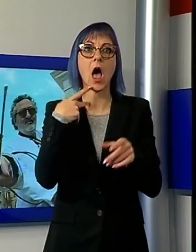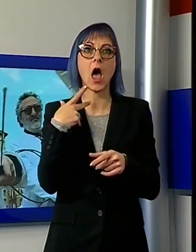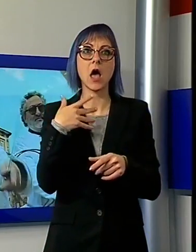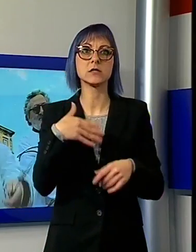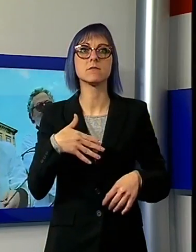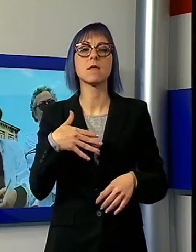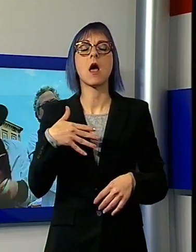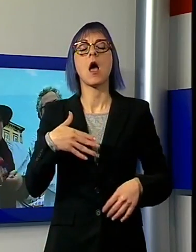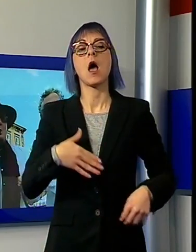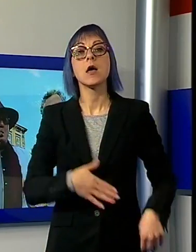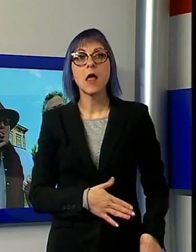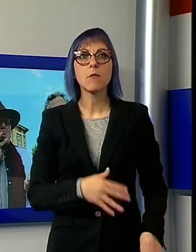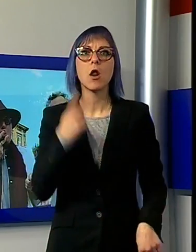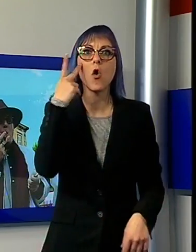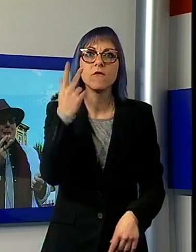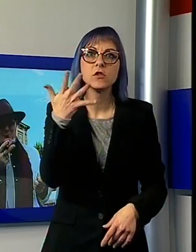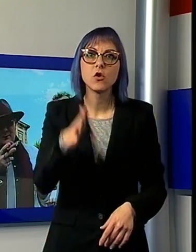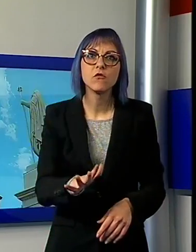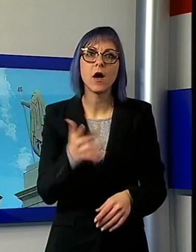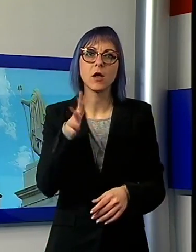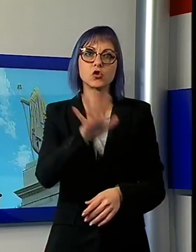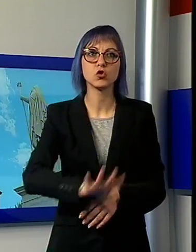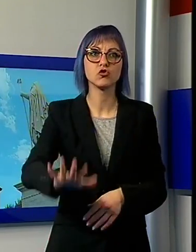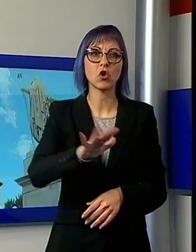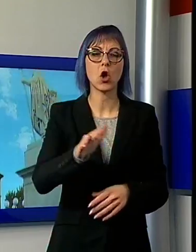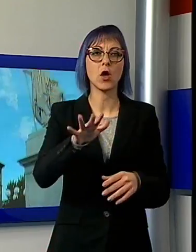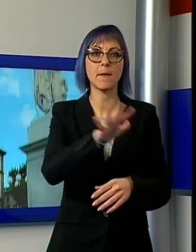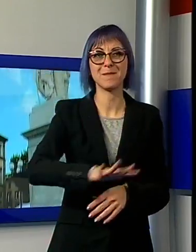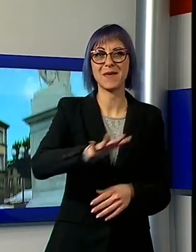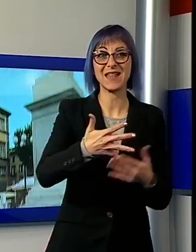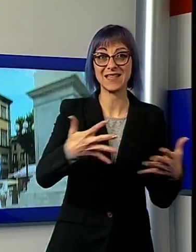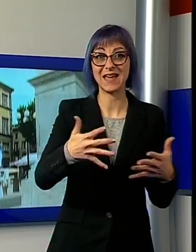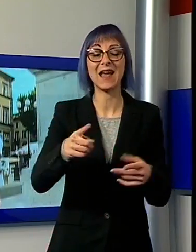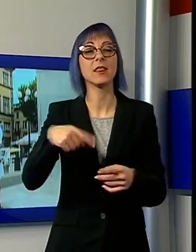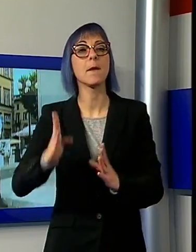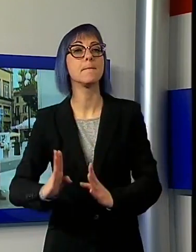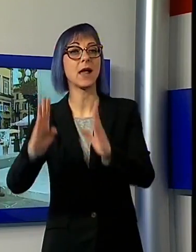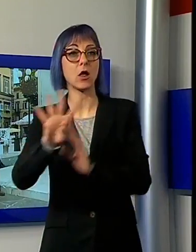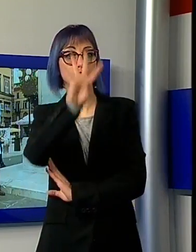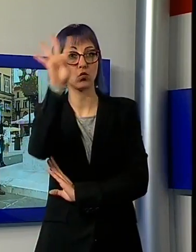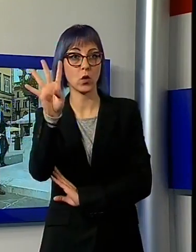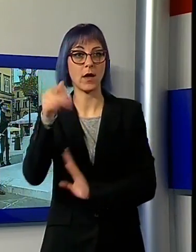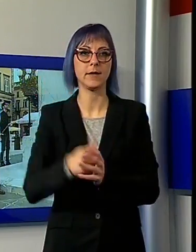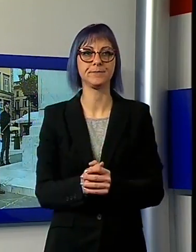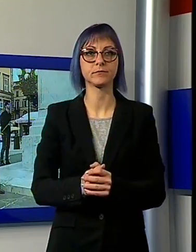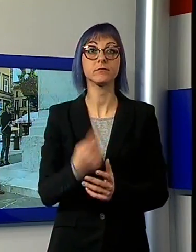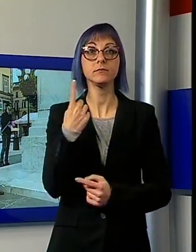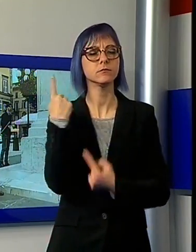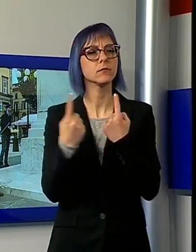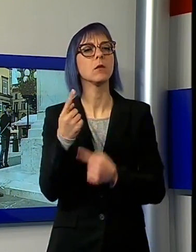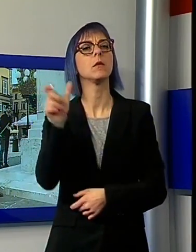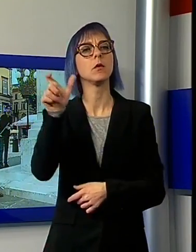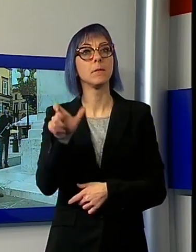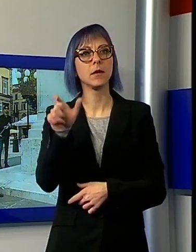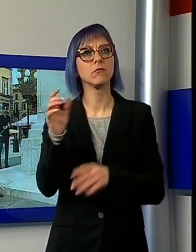nella zona di Piazza Grande e nelle vicinanze di Palazzo Ducale. In un caso addirittura la presenza avrebbe parlato con il gruppo di